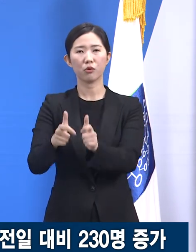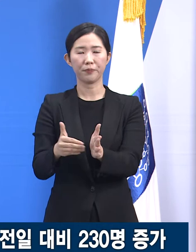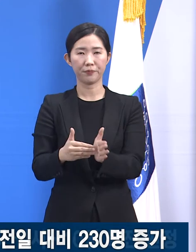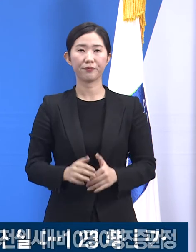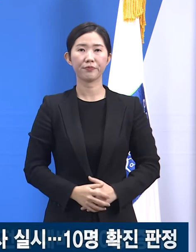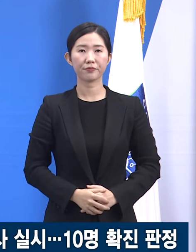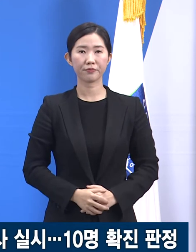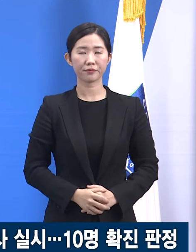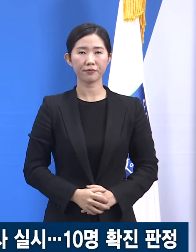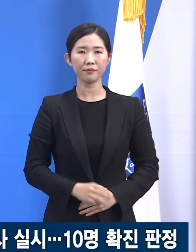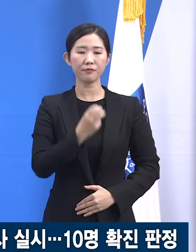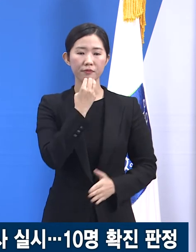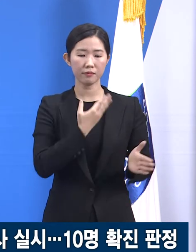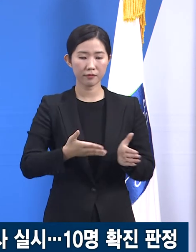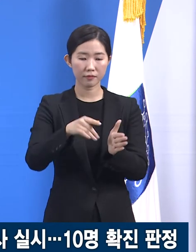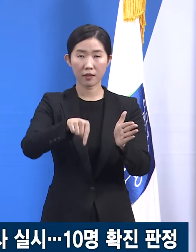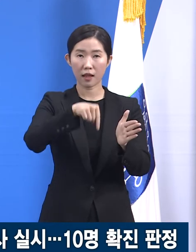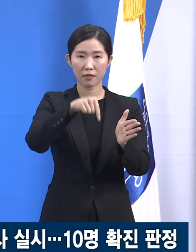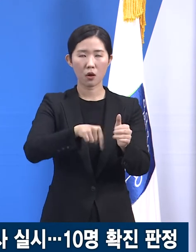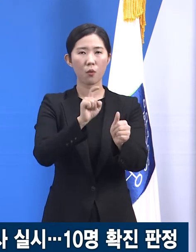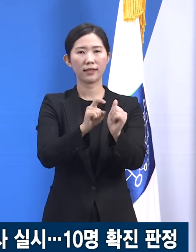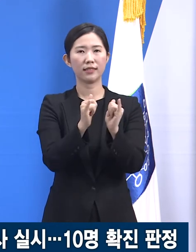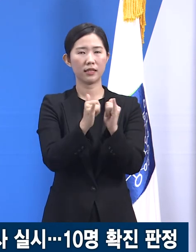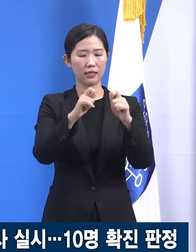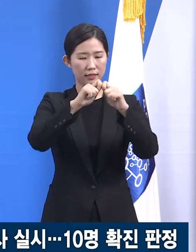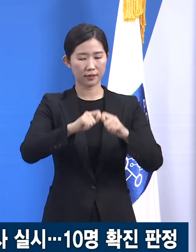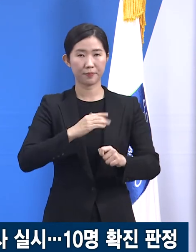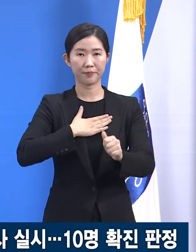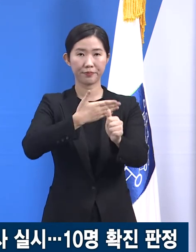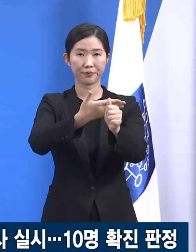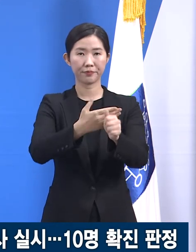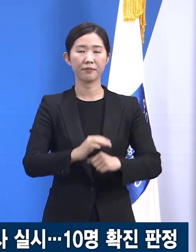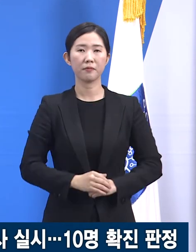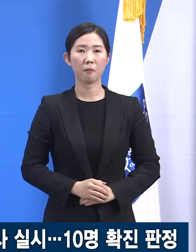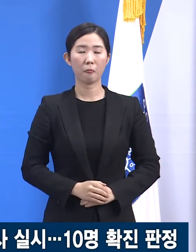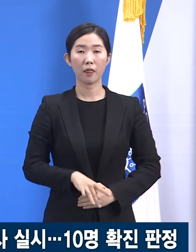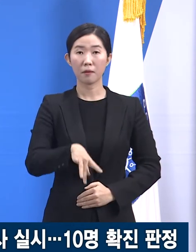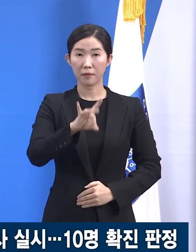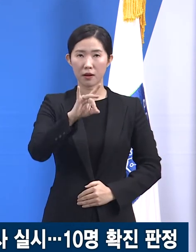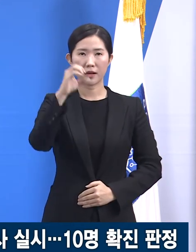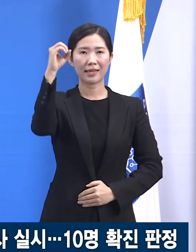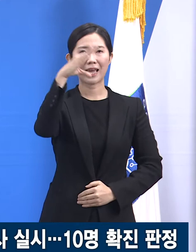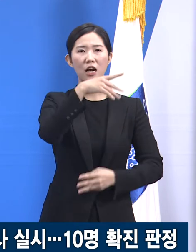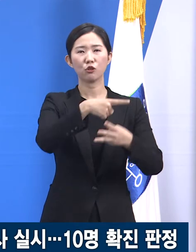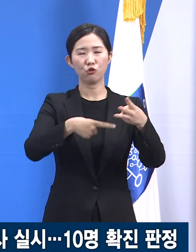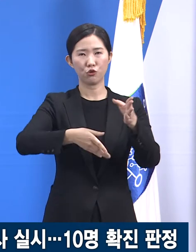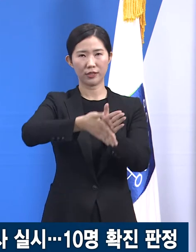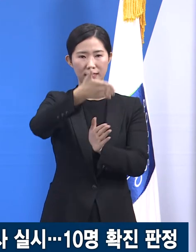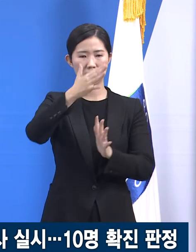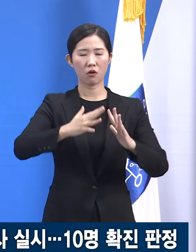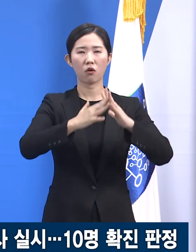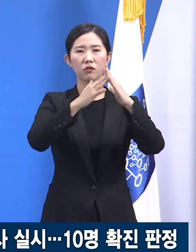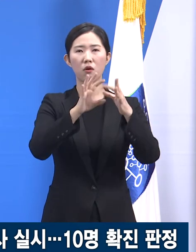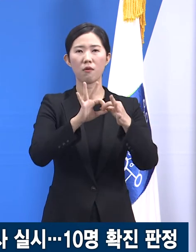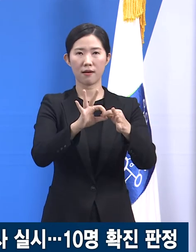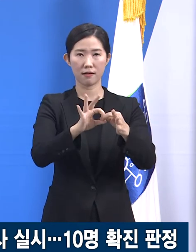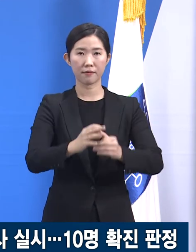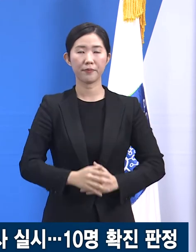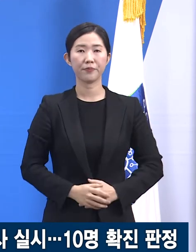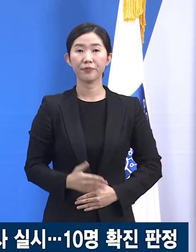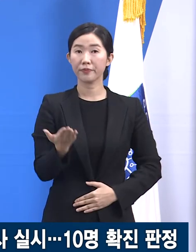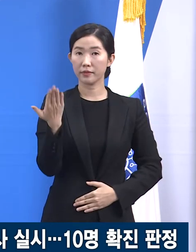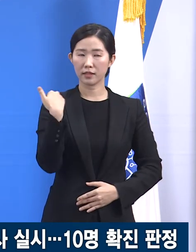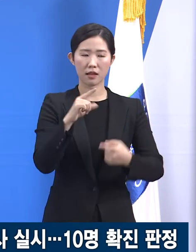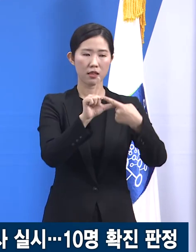확진자에 대해서 말씀드립니다. 먼저 양주시 건설 현장 관련 확진 상황입니다. 지난